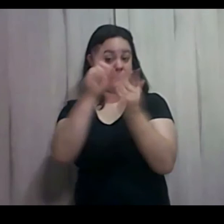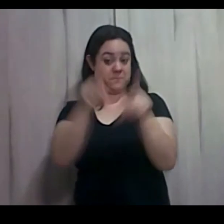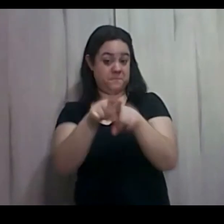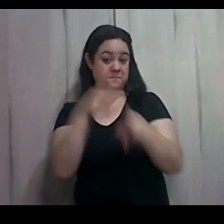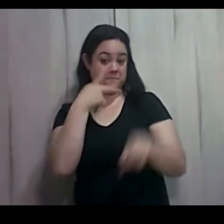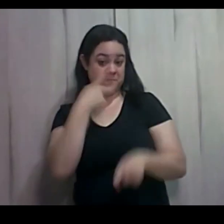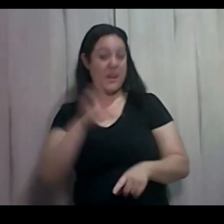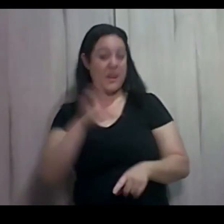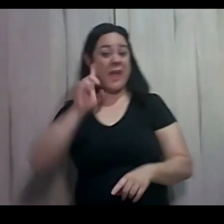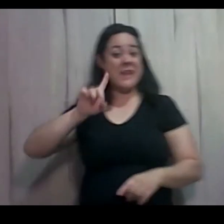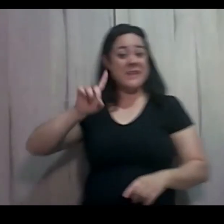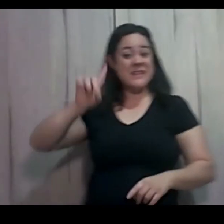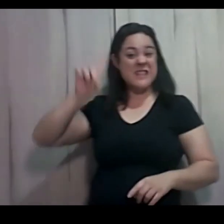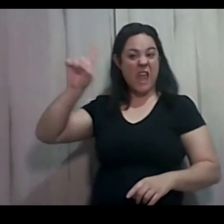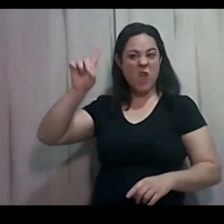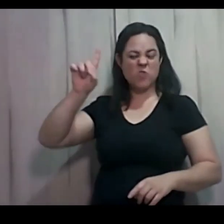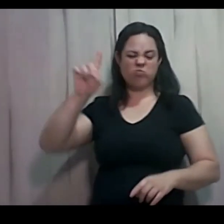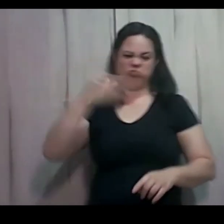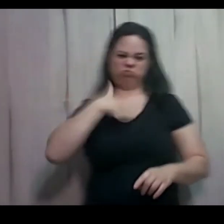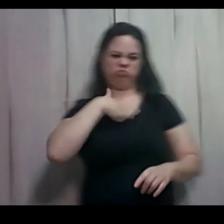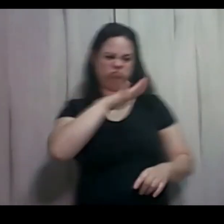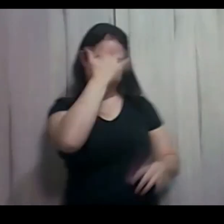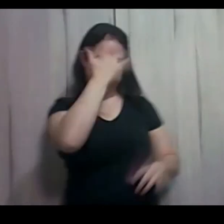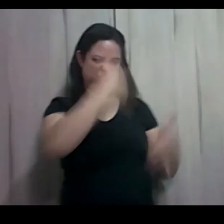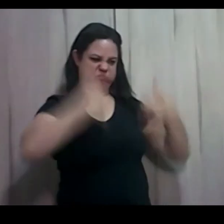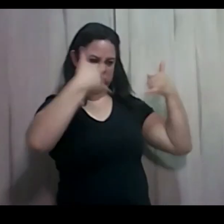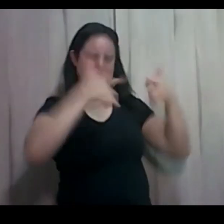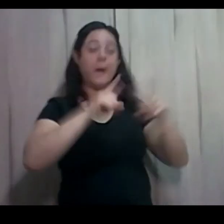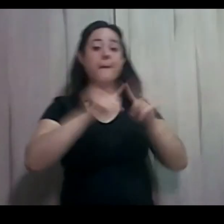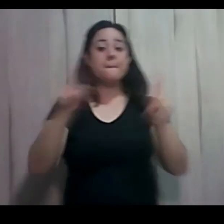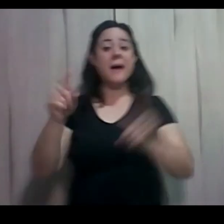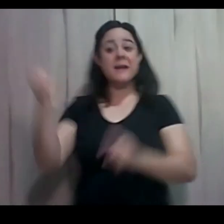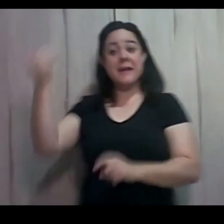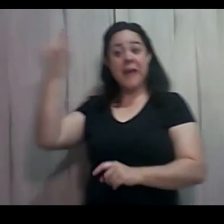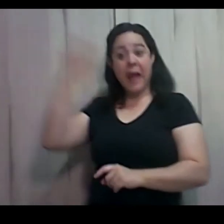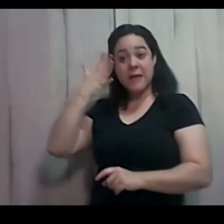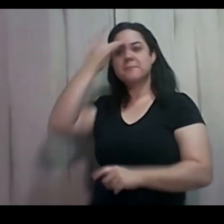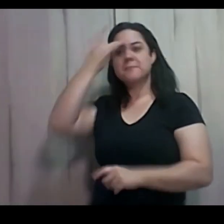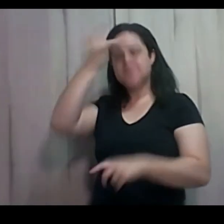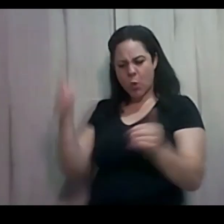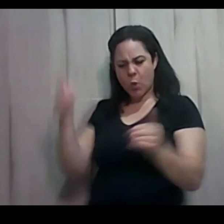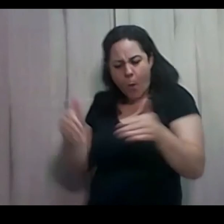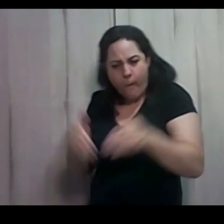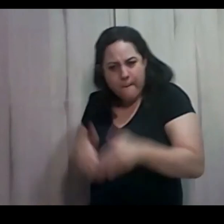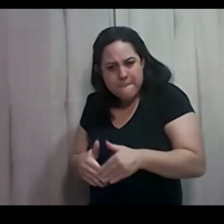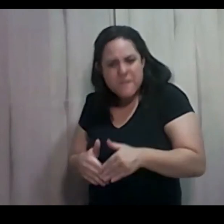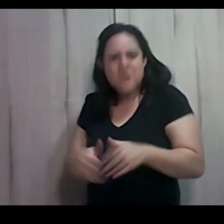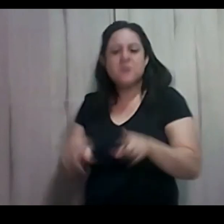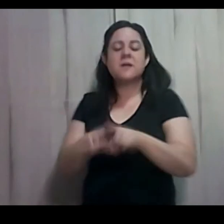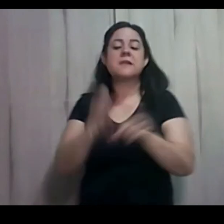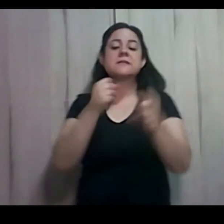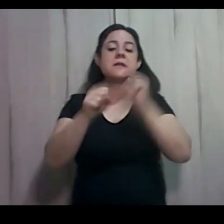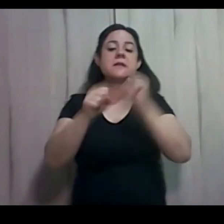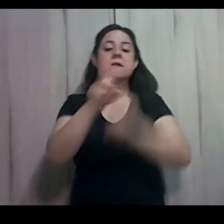soberbos, mas dá graça aos humildes. Também diz no Salmo 51, que o espírito